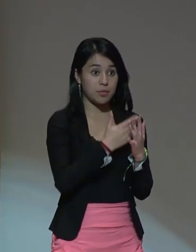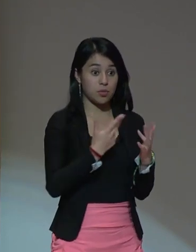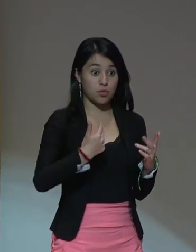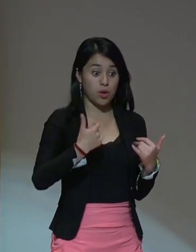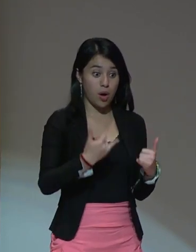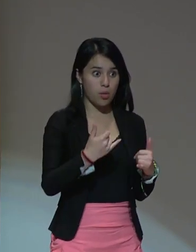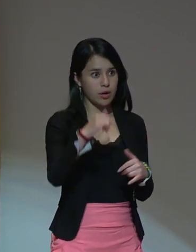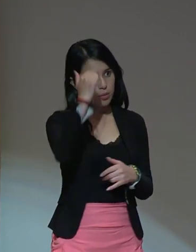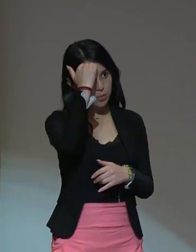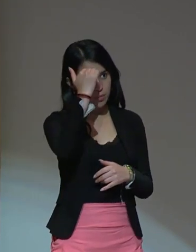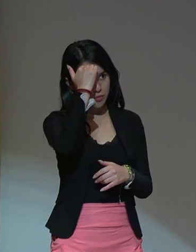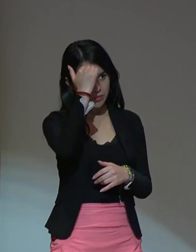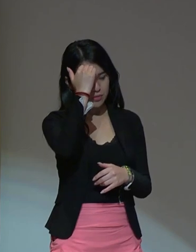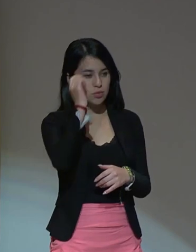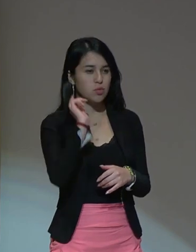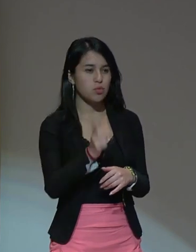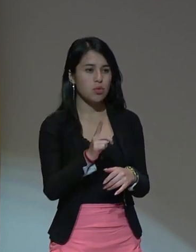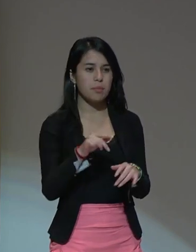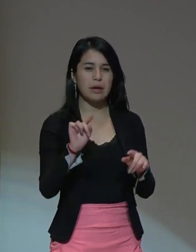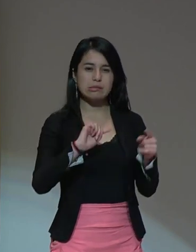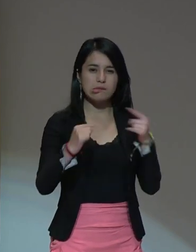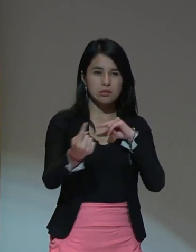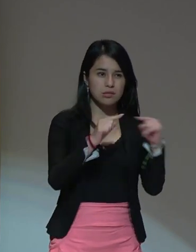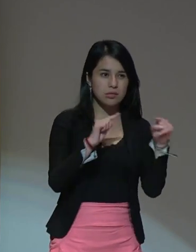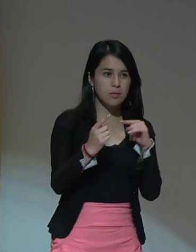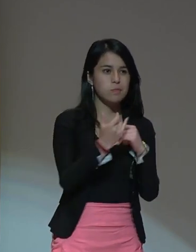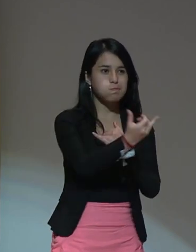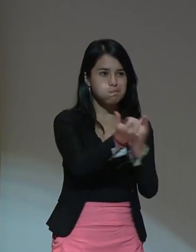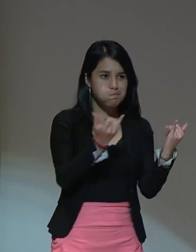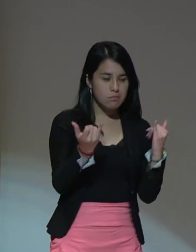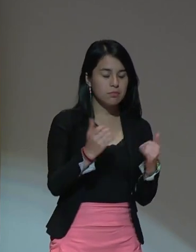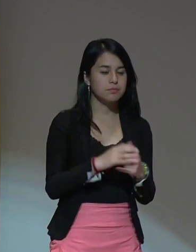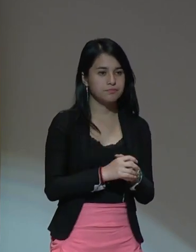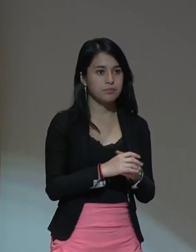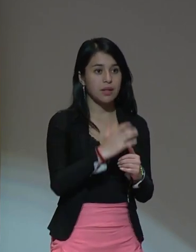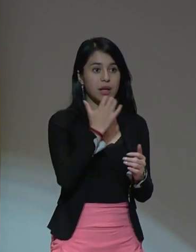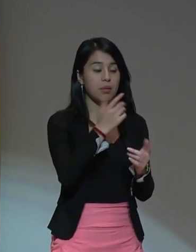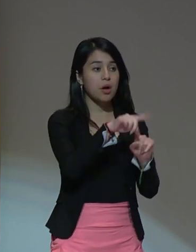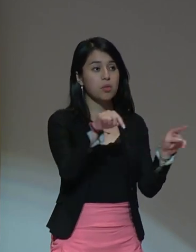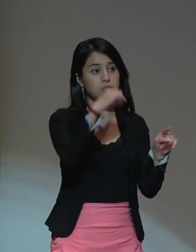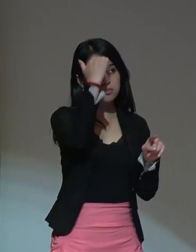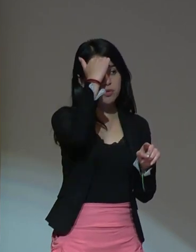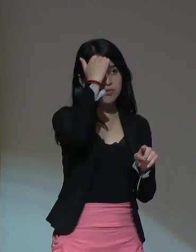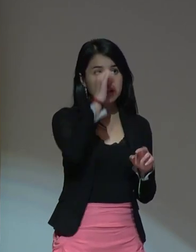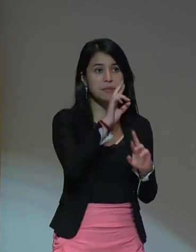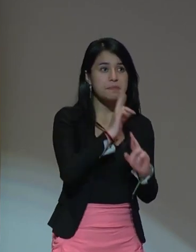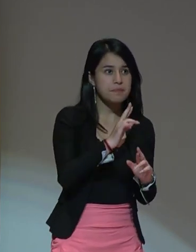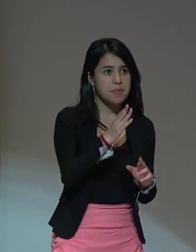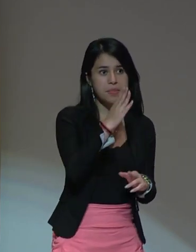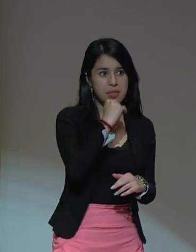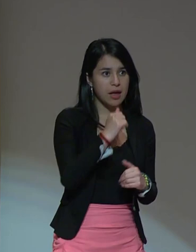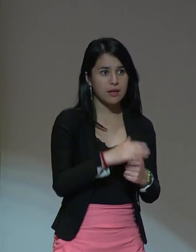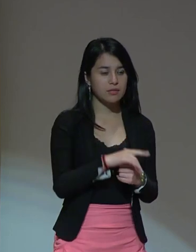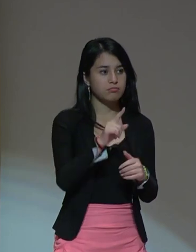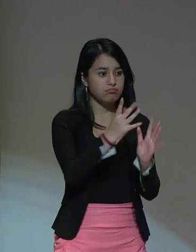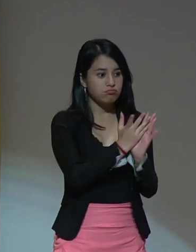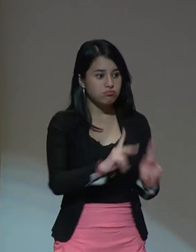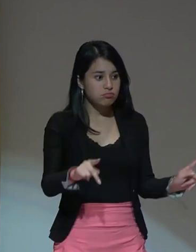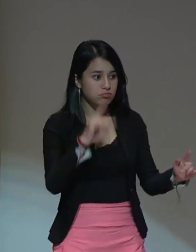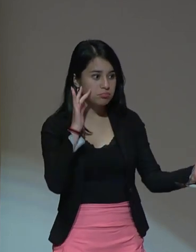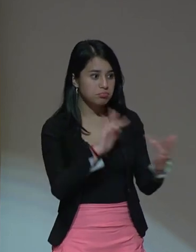profesores por tanta presión de rendimiento ya no construyen con sus alumnos,